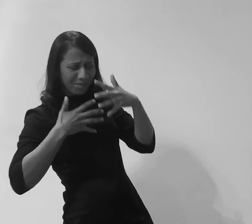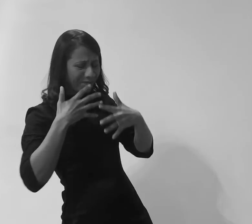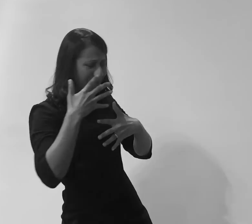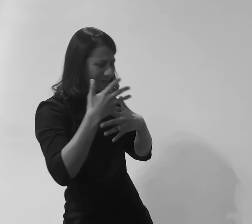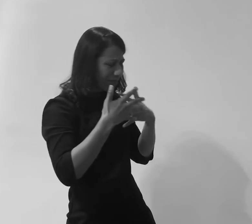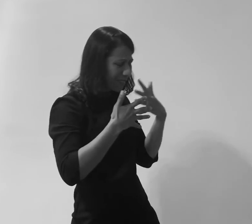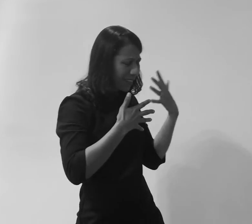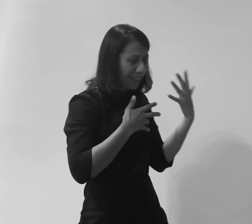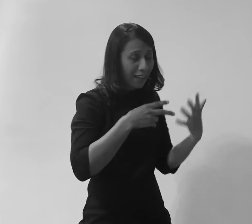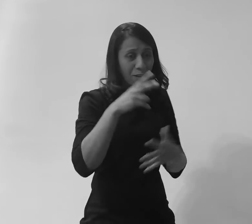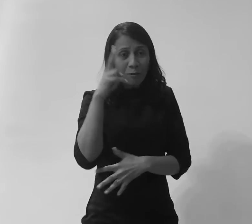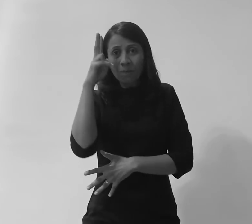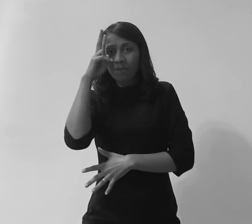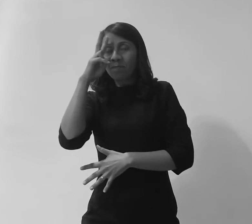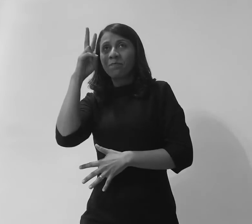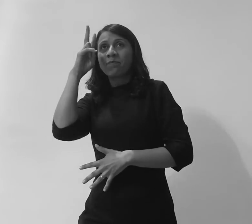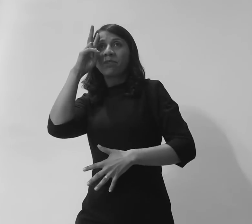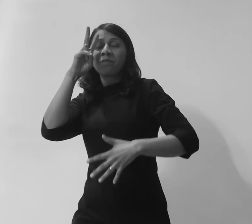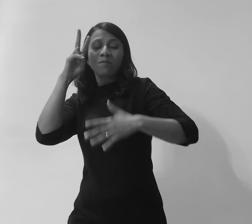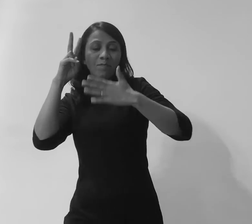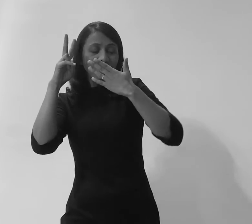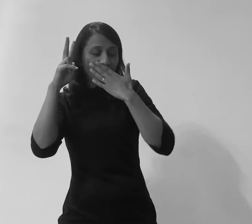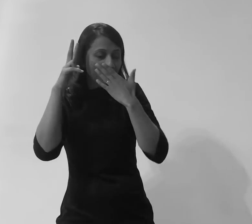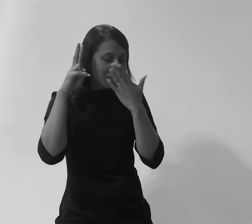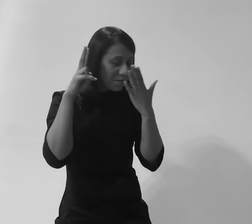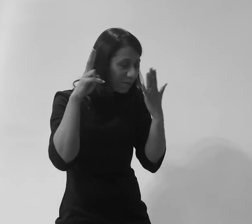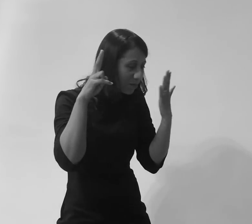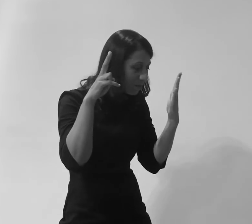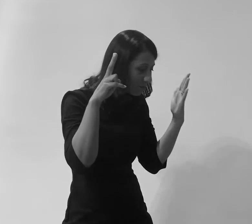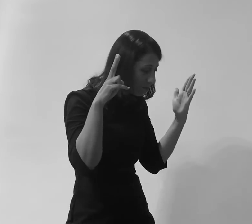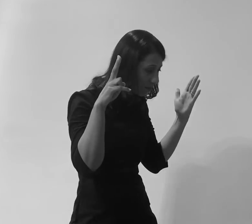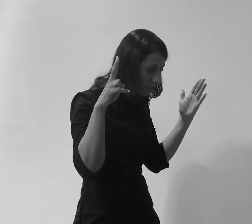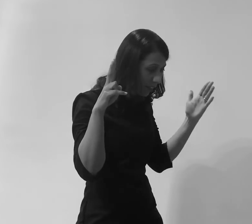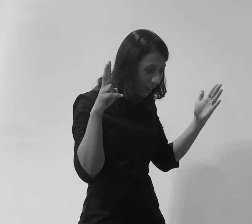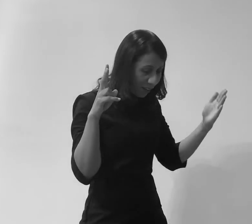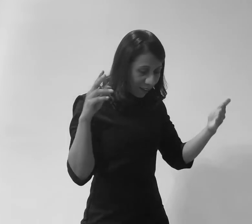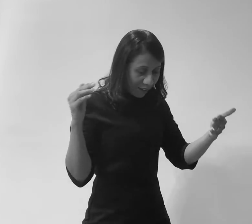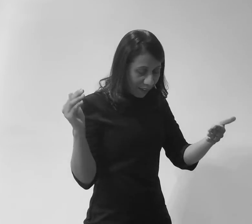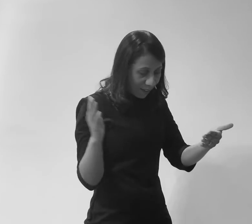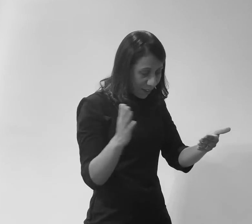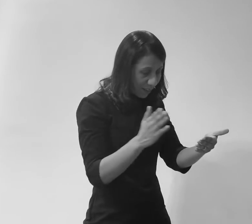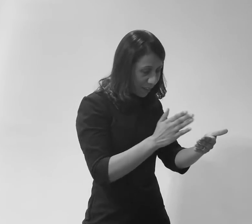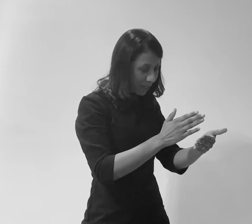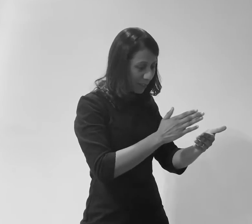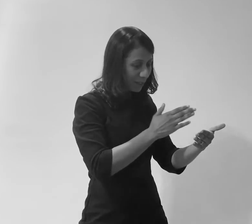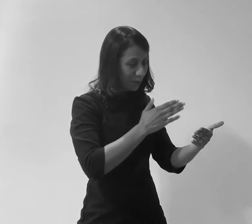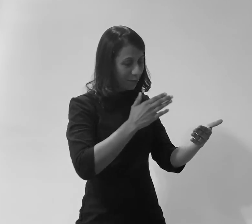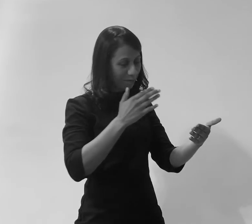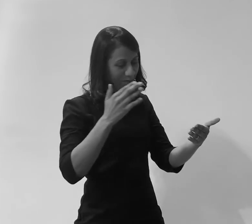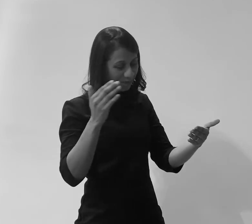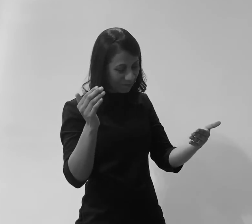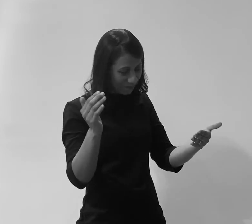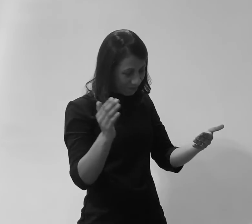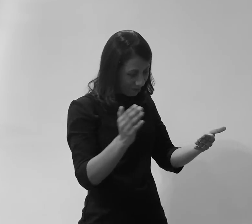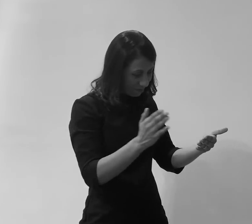mais Me faz lembrar de novo das promessas